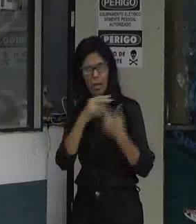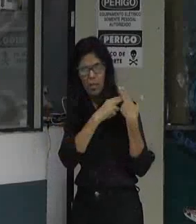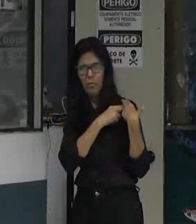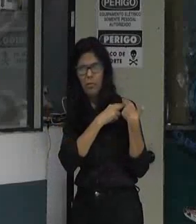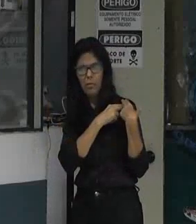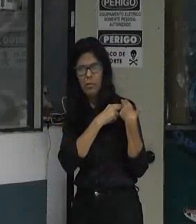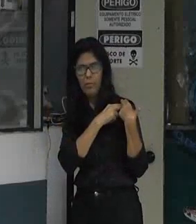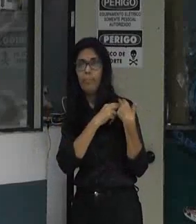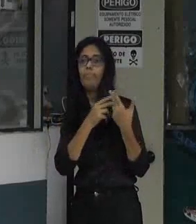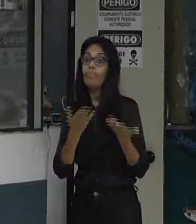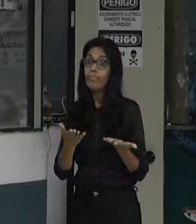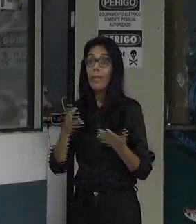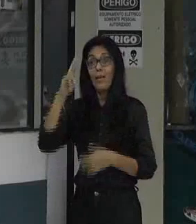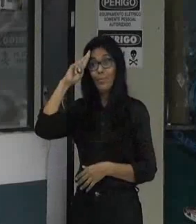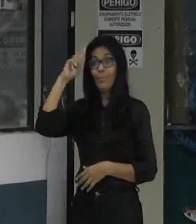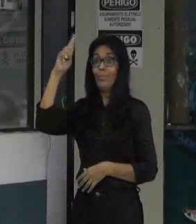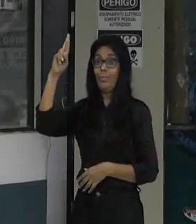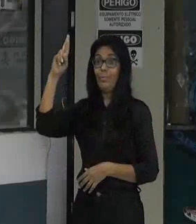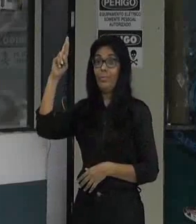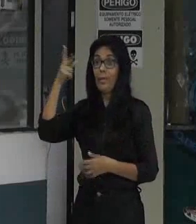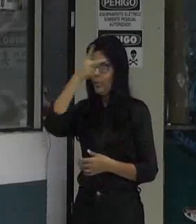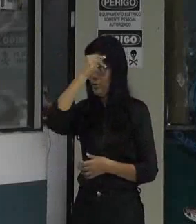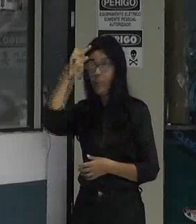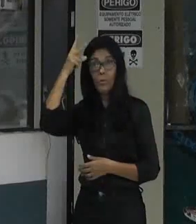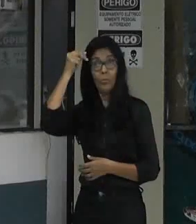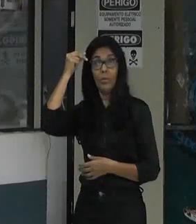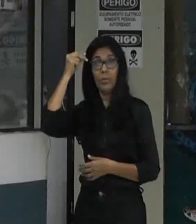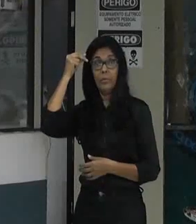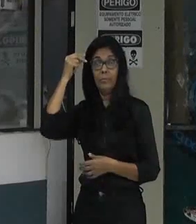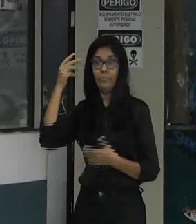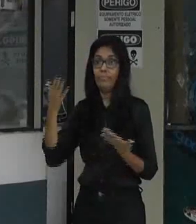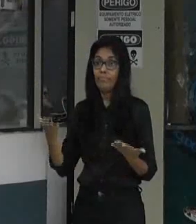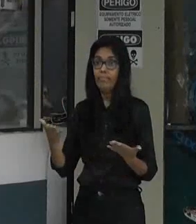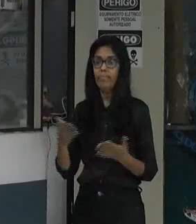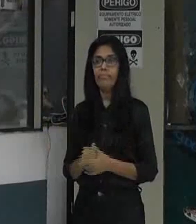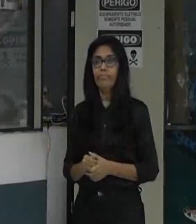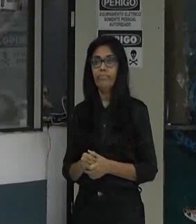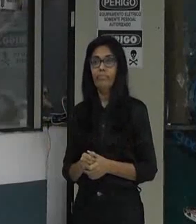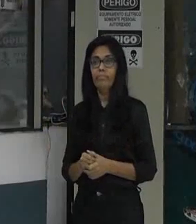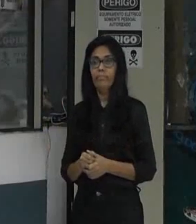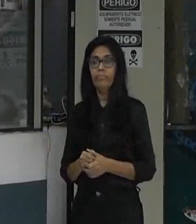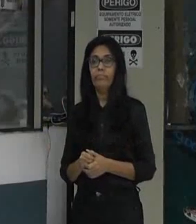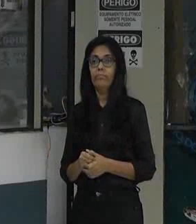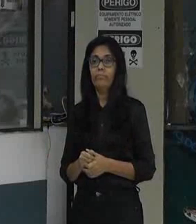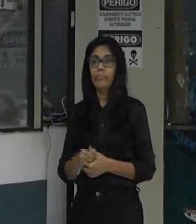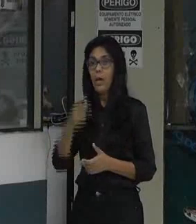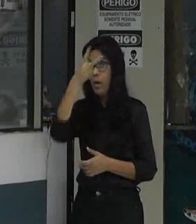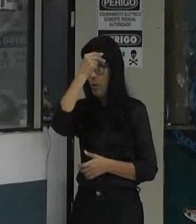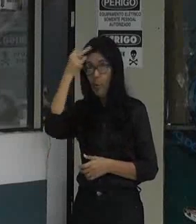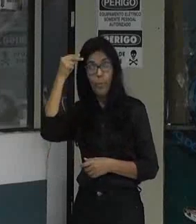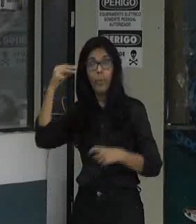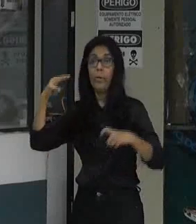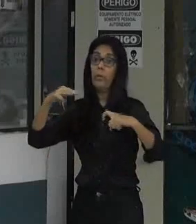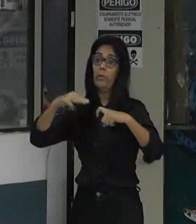contrato, é a gestão. É a prefeitura quem representa diretamente o prefeito para o Alexandre.